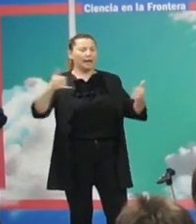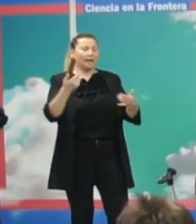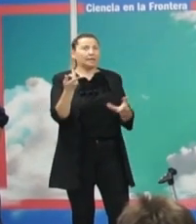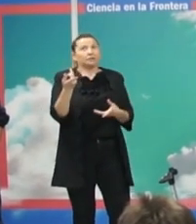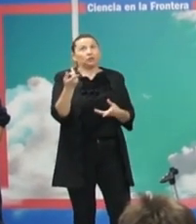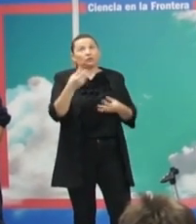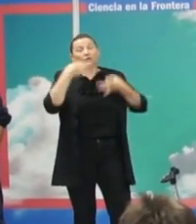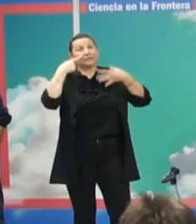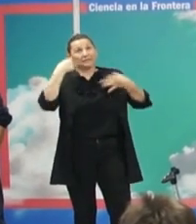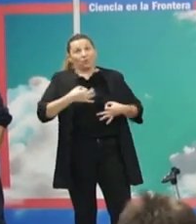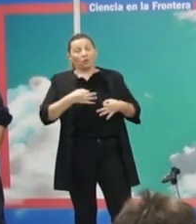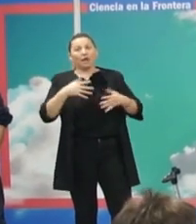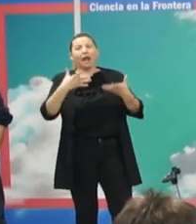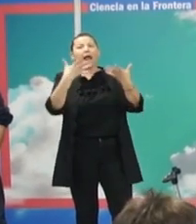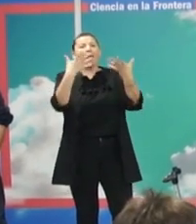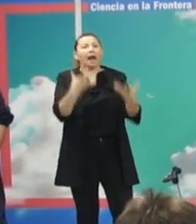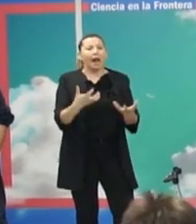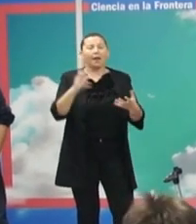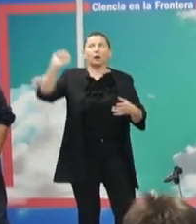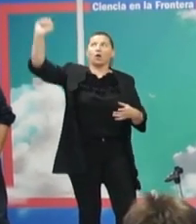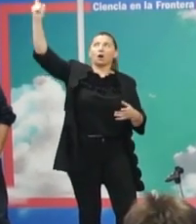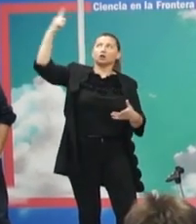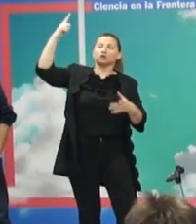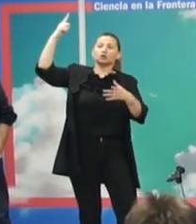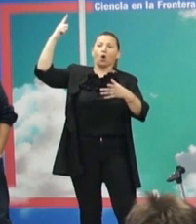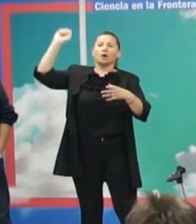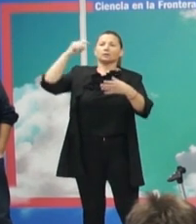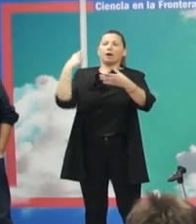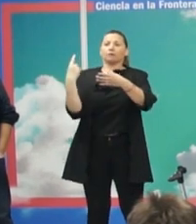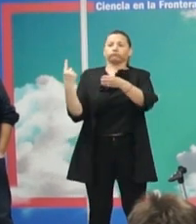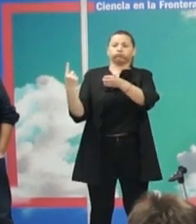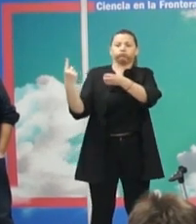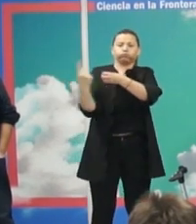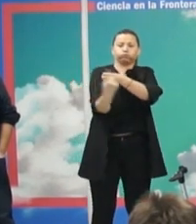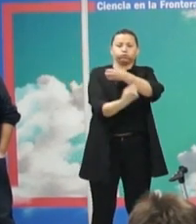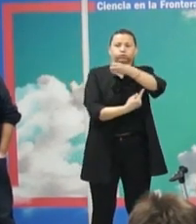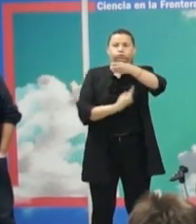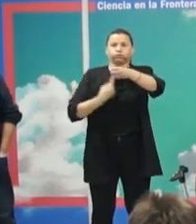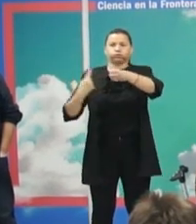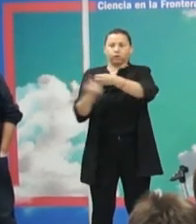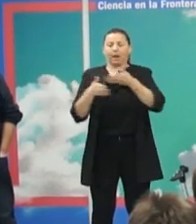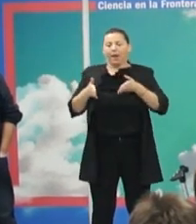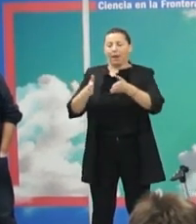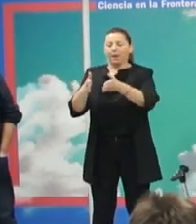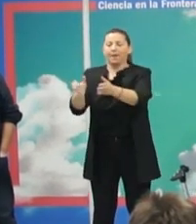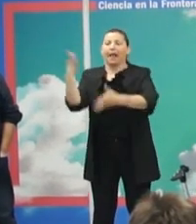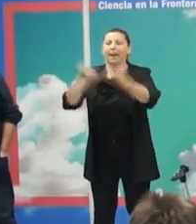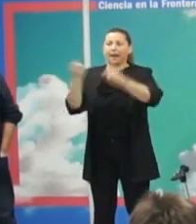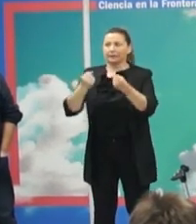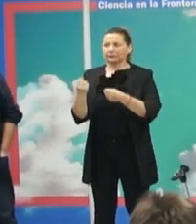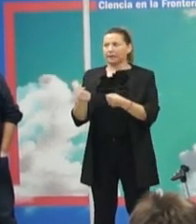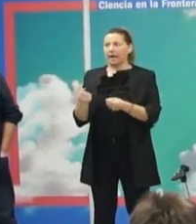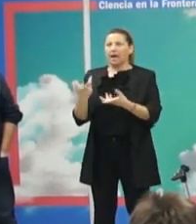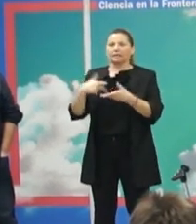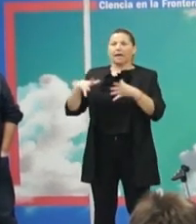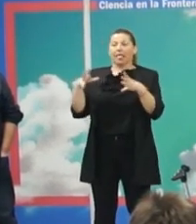seguramente, con la atracción de gravedad. Bueno, el Sol está girando sobre su eje, está girando alrededor del centro de la Vía Láctea. La Vía Láctea está girando alrededor del